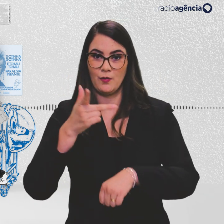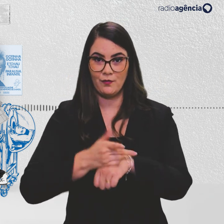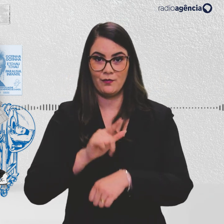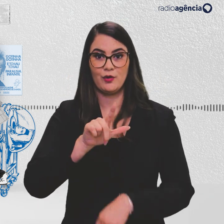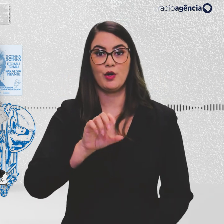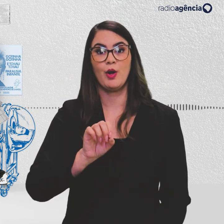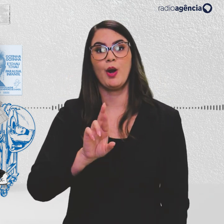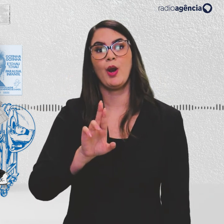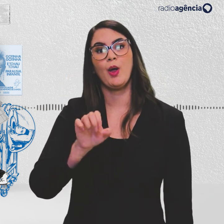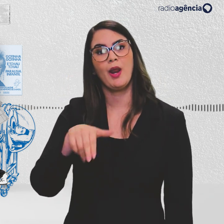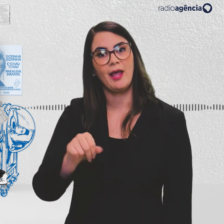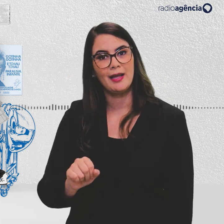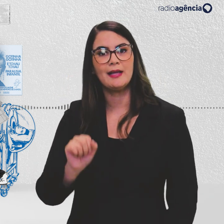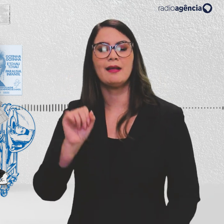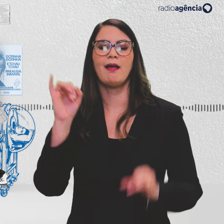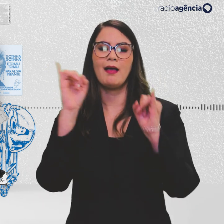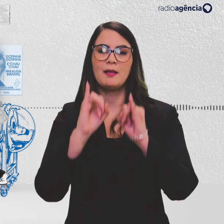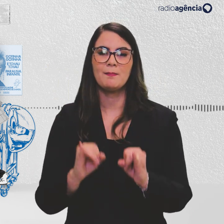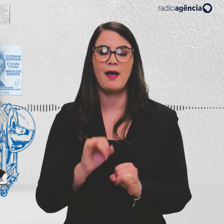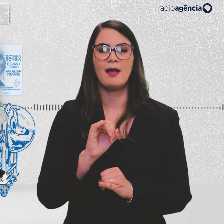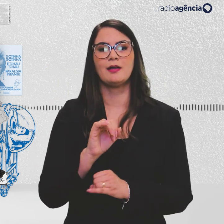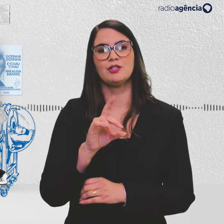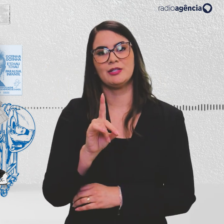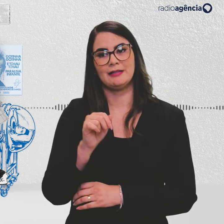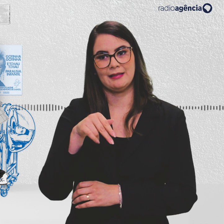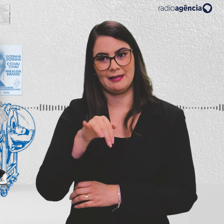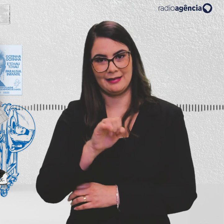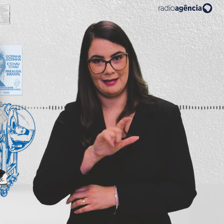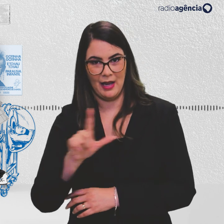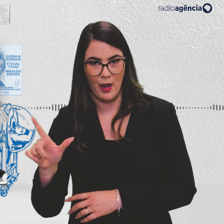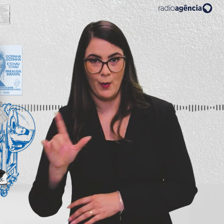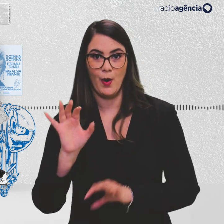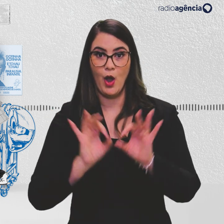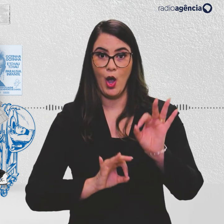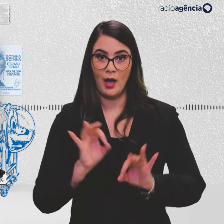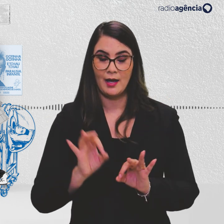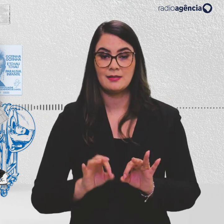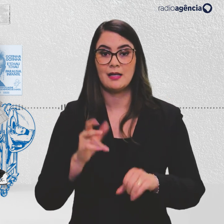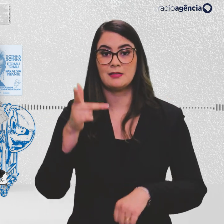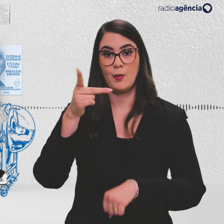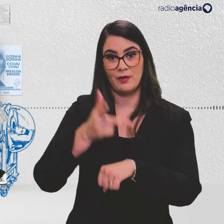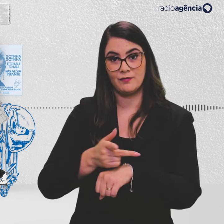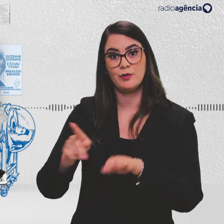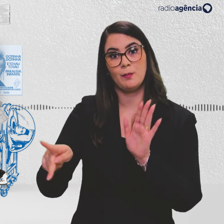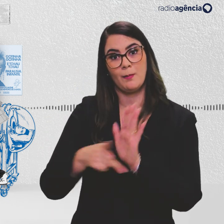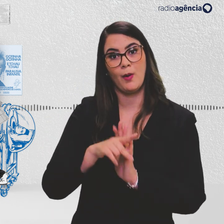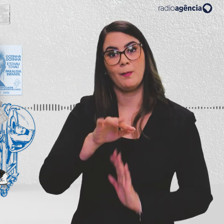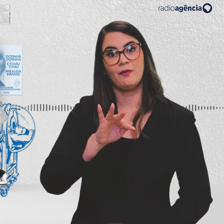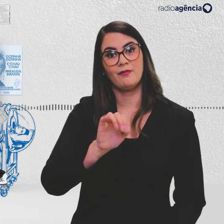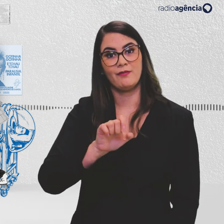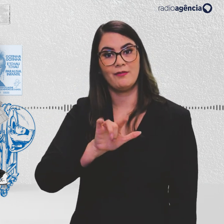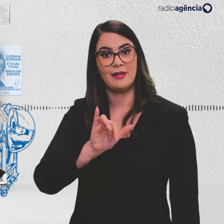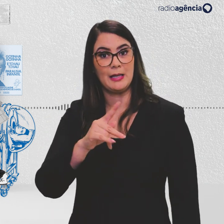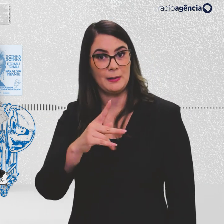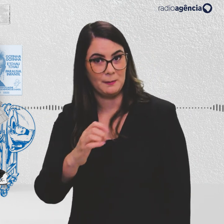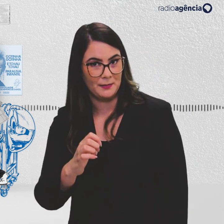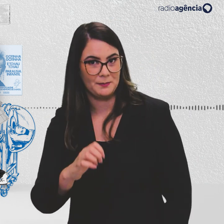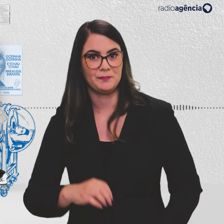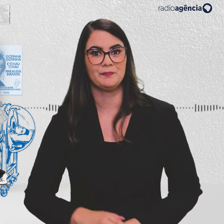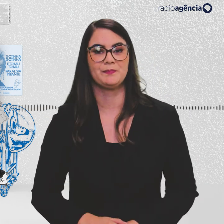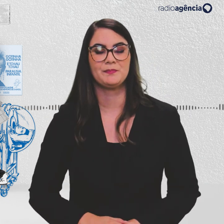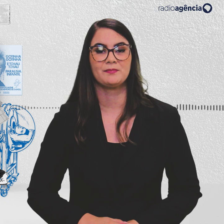Lorena Veras e captação de imagem de Daniel Hiroshi. A montagem da versão em vídeo é de Filipe Leite e Fernando Miranda.